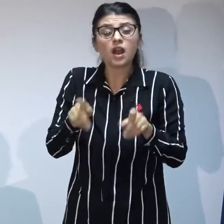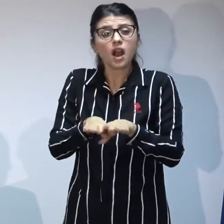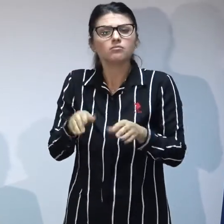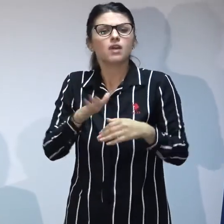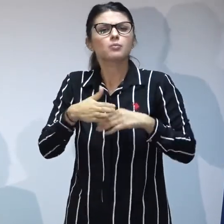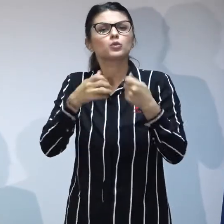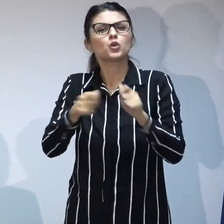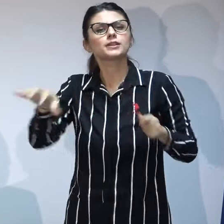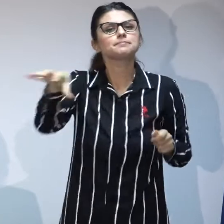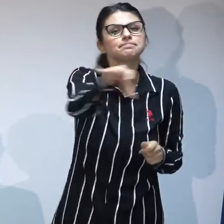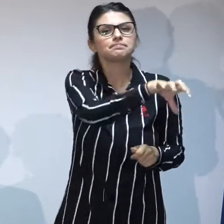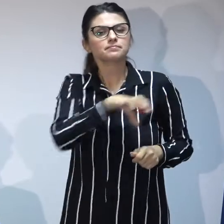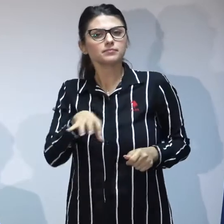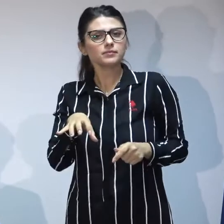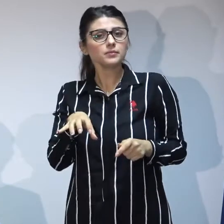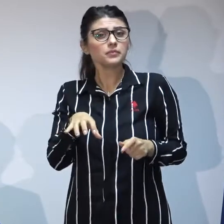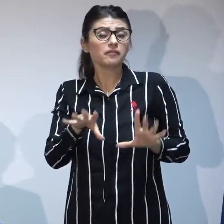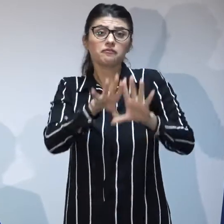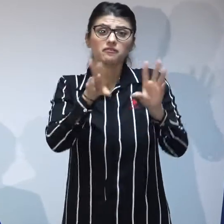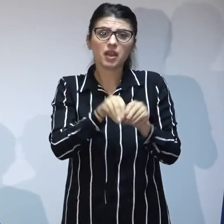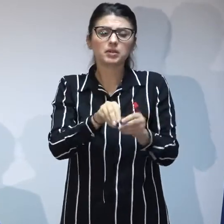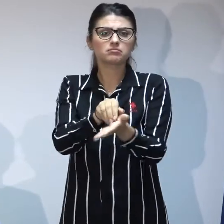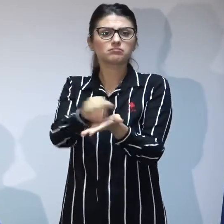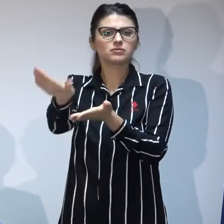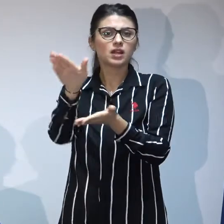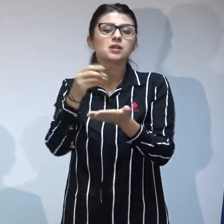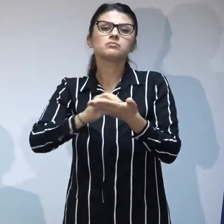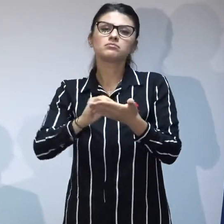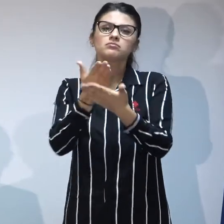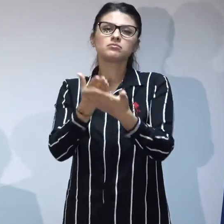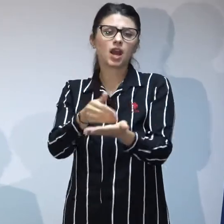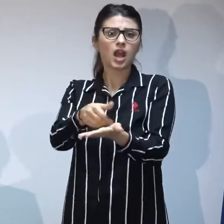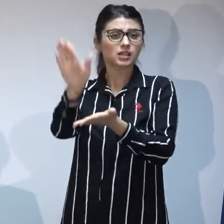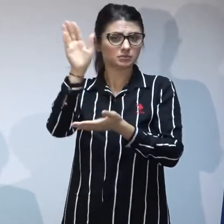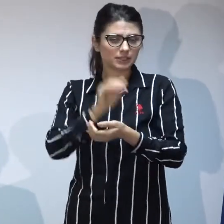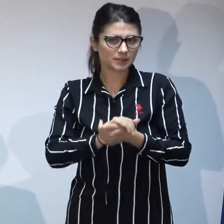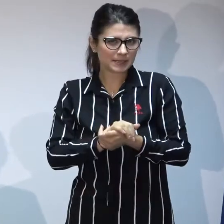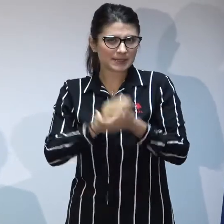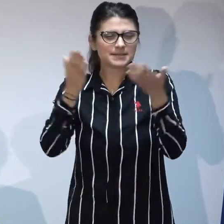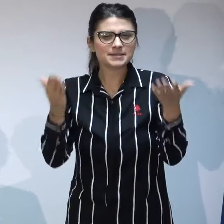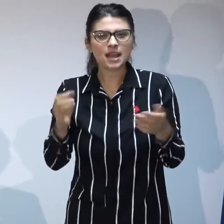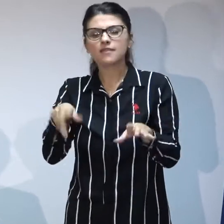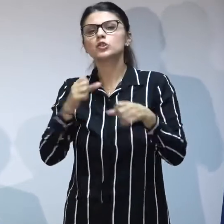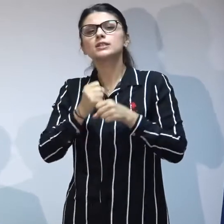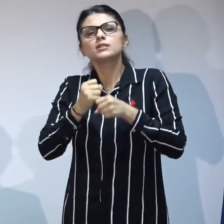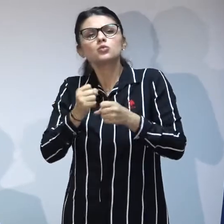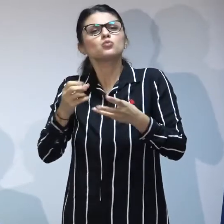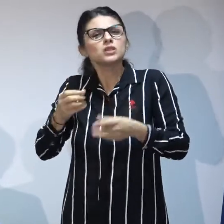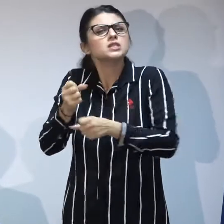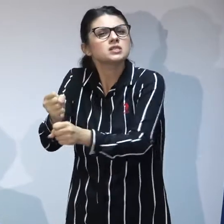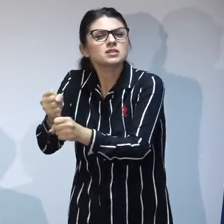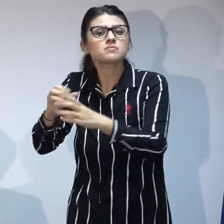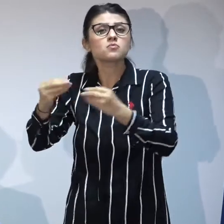respins solicitarea direcției de la Sibiu de reintegrare. În felul acesta au fost ținuți ani și